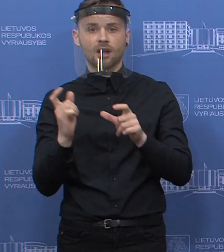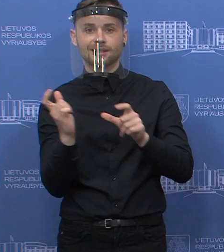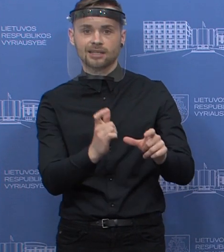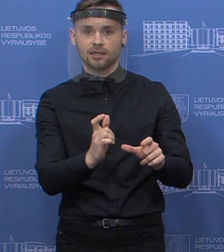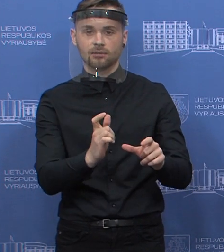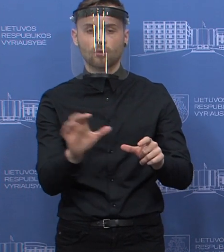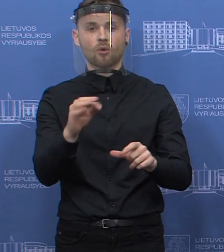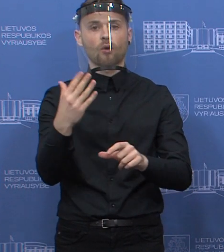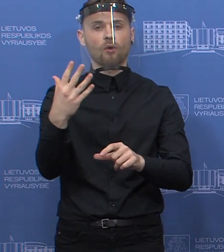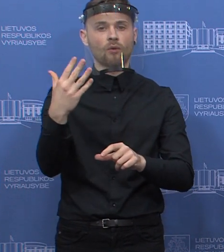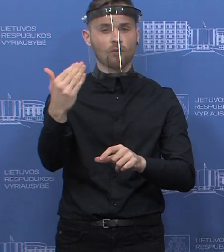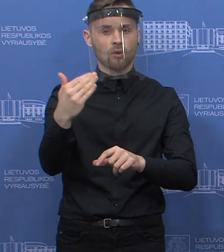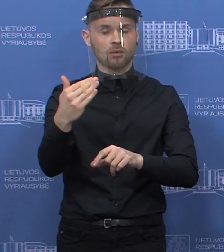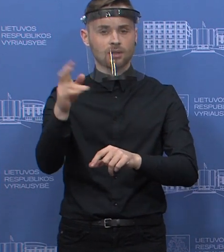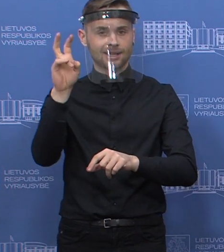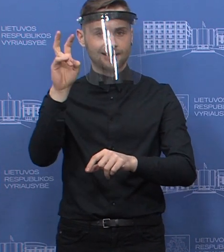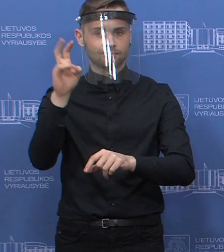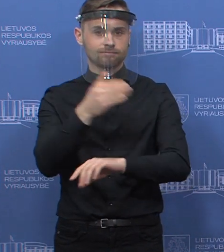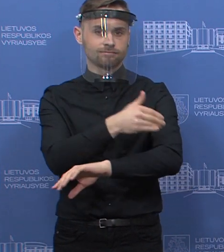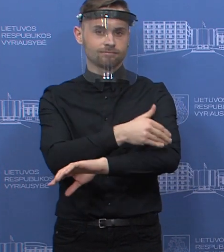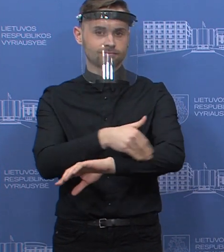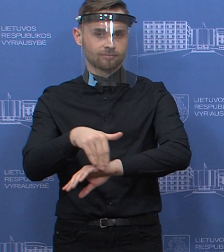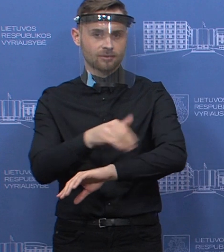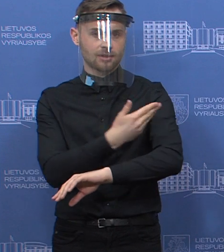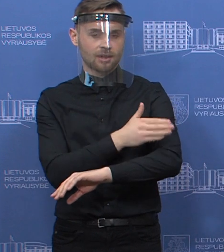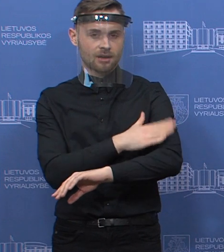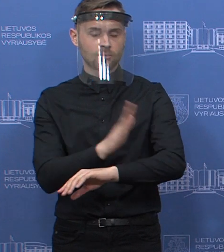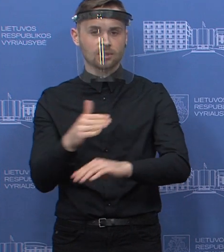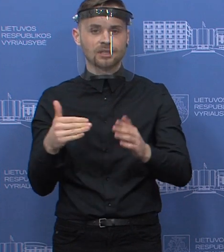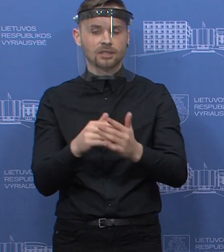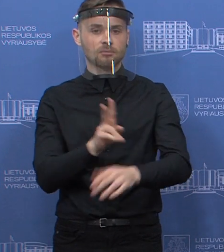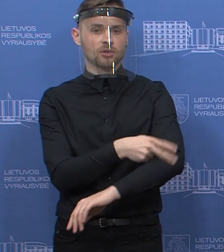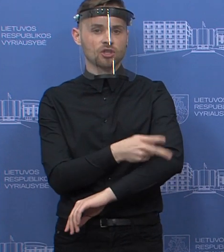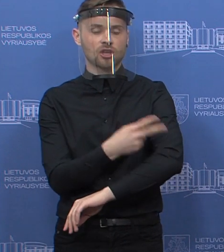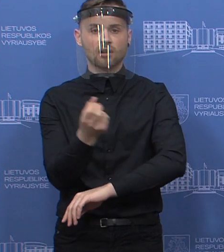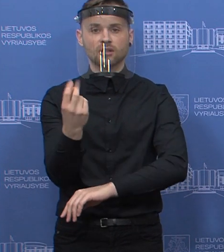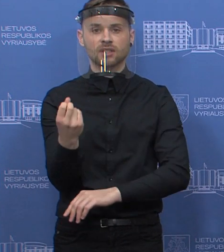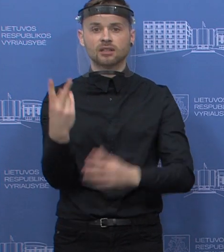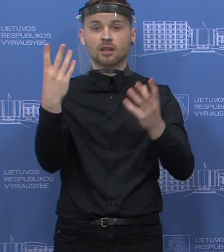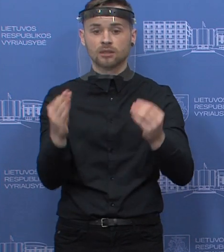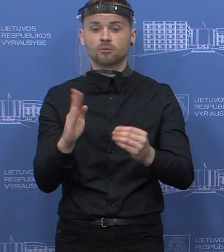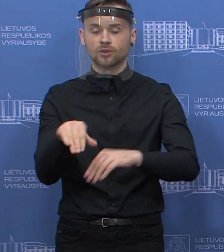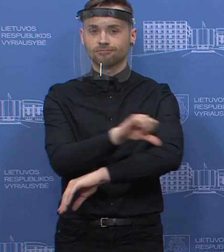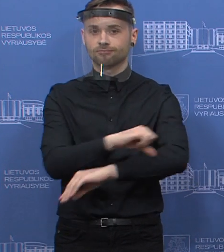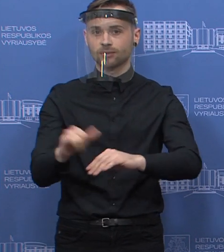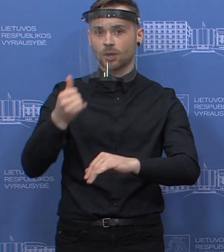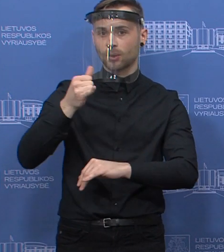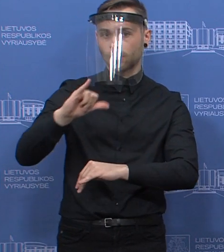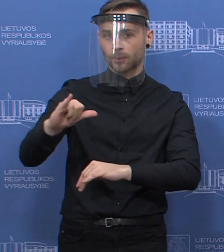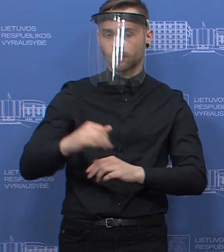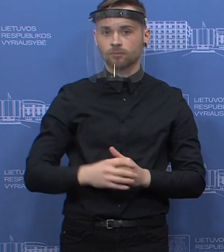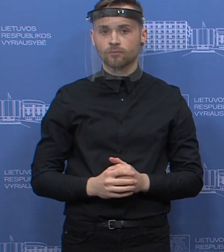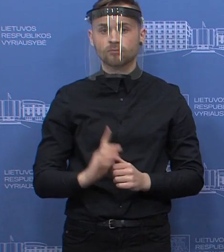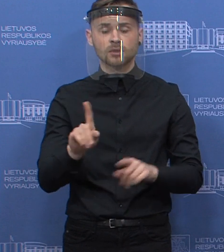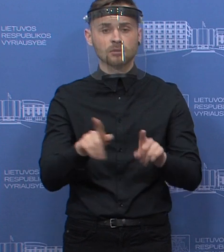jų sienos apsaugos. Koks, kaip jie minėjau, yra planuojama, jie iki birželio 12 dienos planuoja laikyti tokį sienų režimą, bet mes irgi